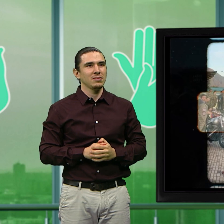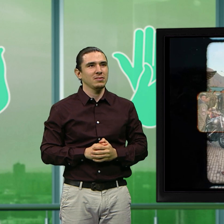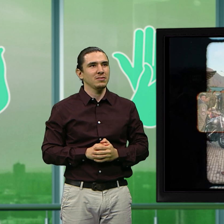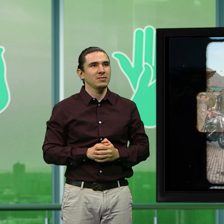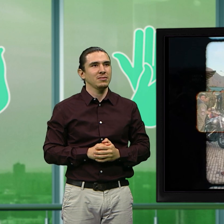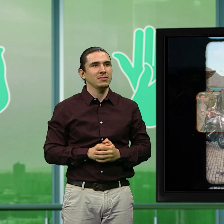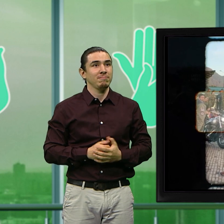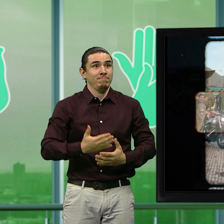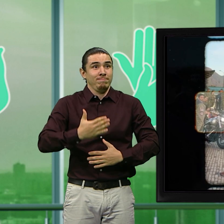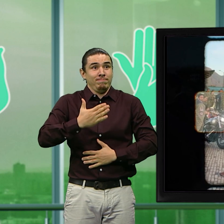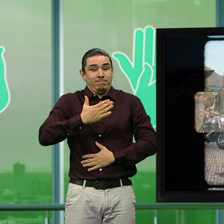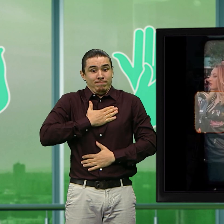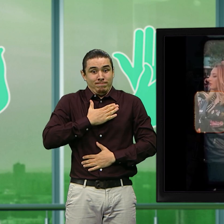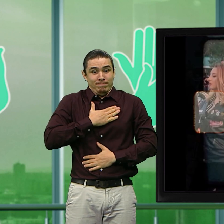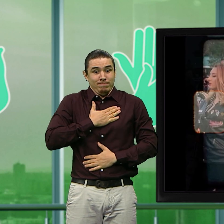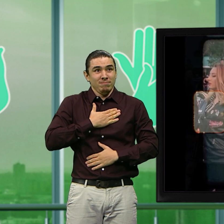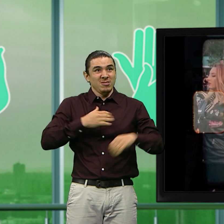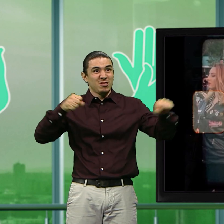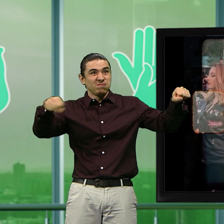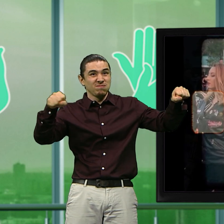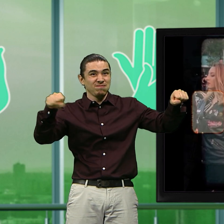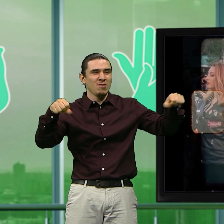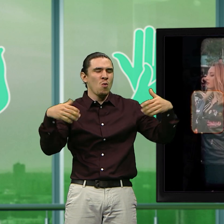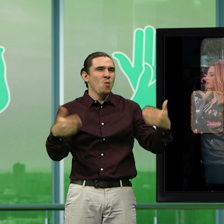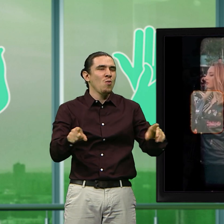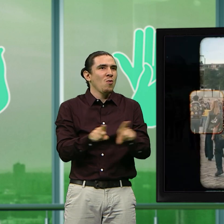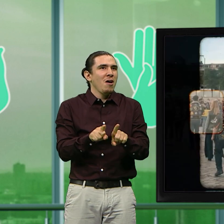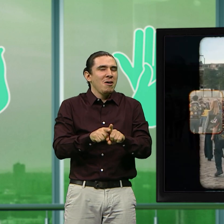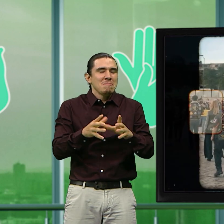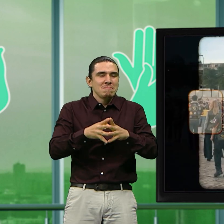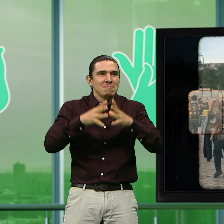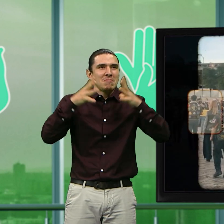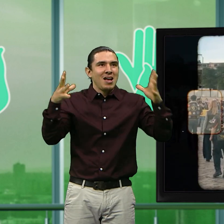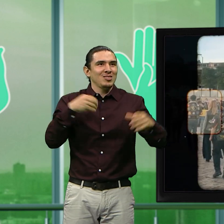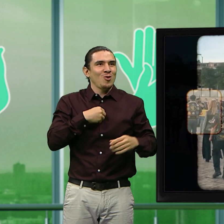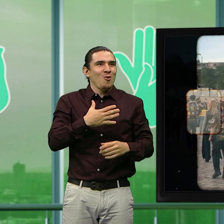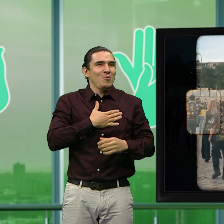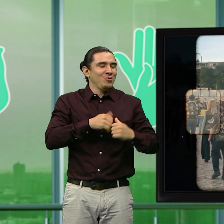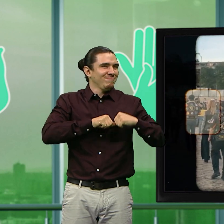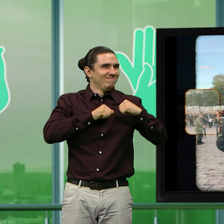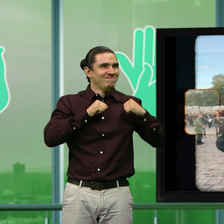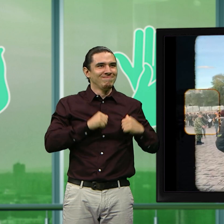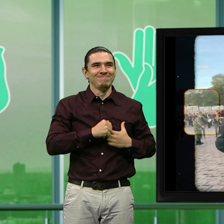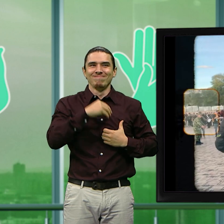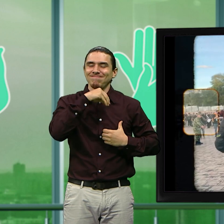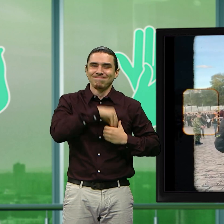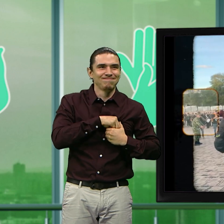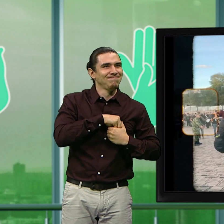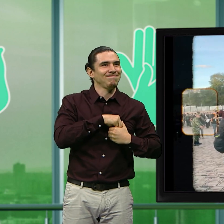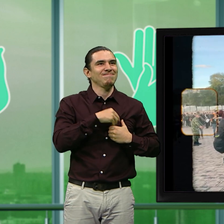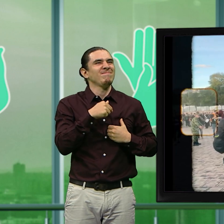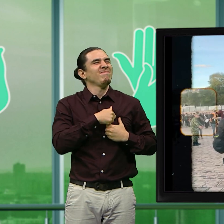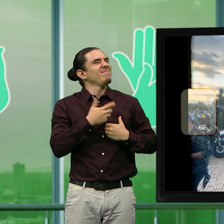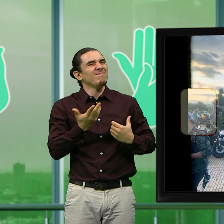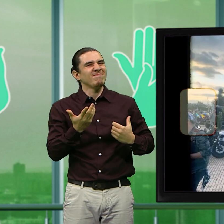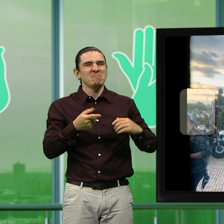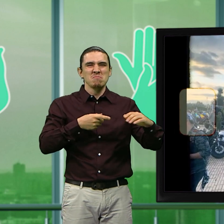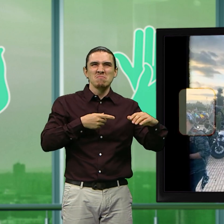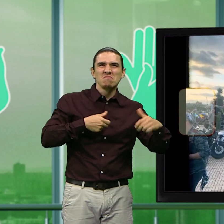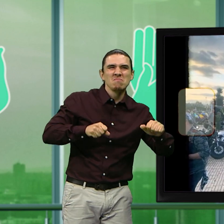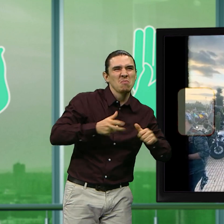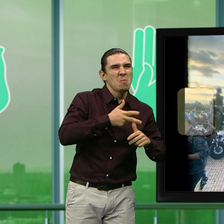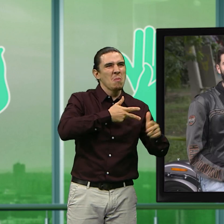Para mí, Alejandro Shaggy, el harlistmo es la oportunidad de escapar del mundo. ¿Es la